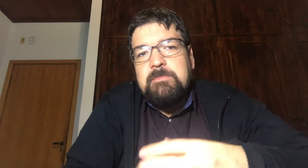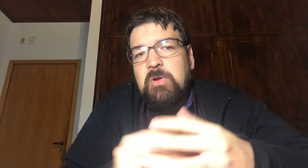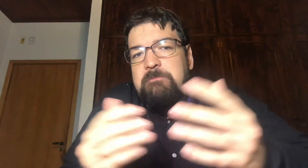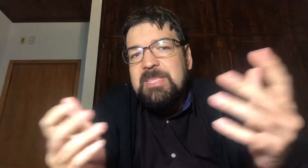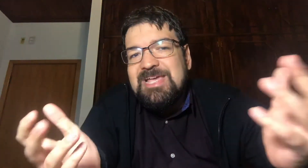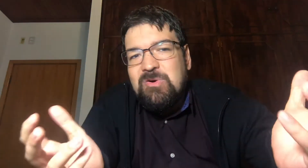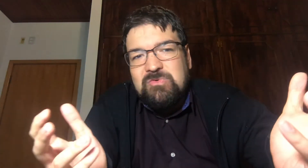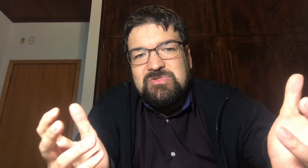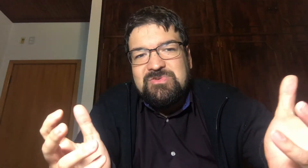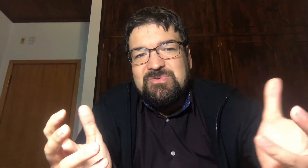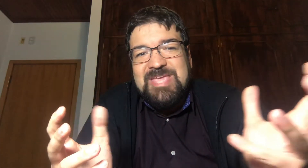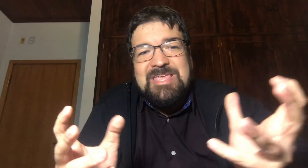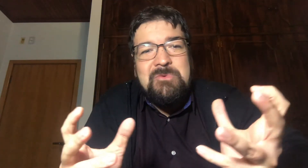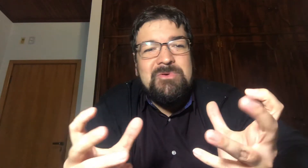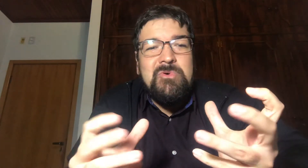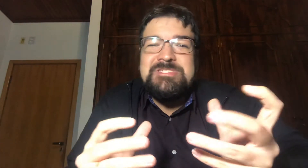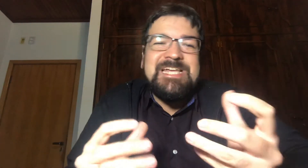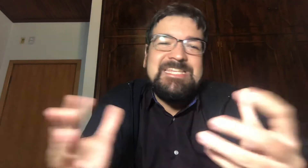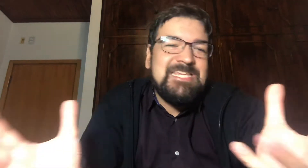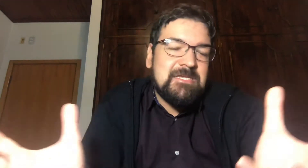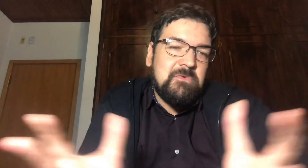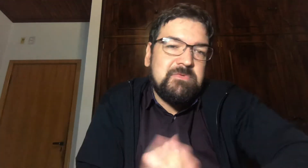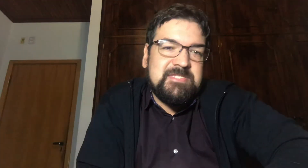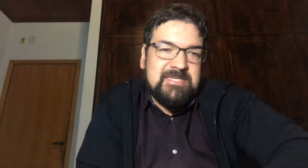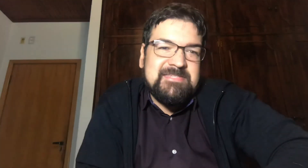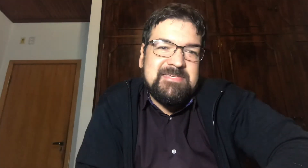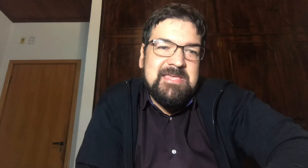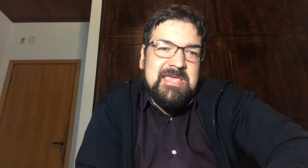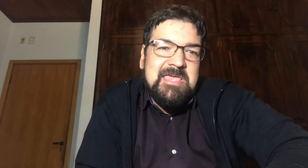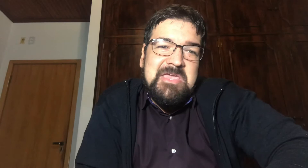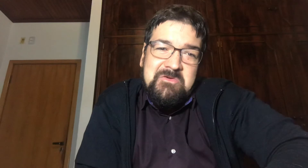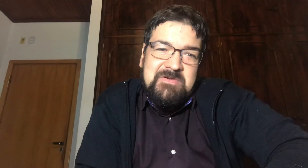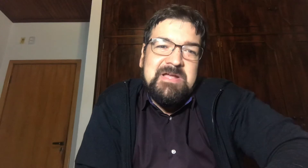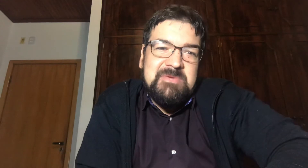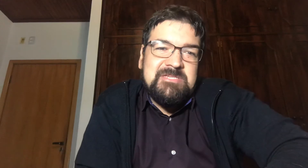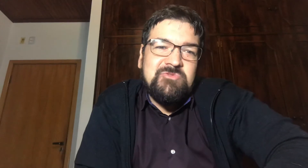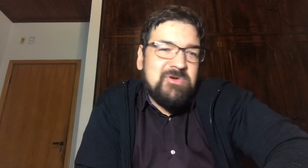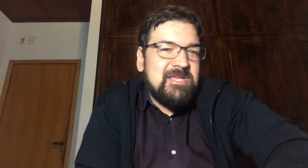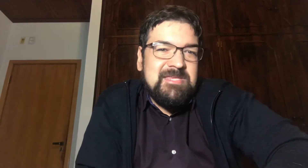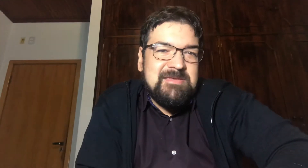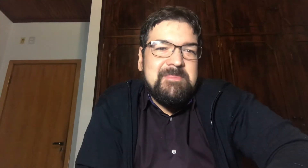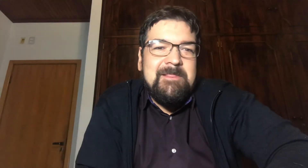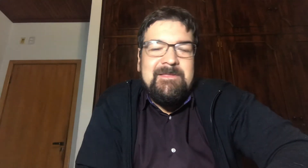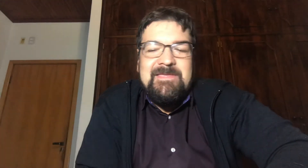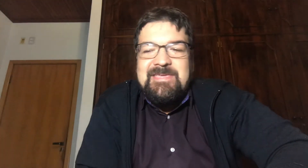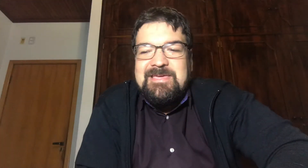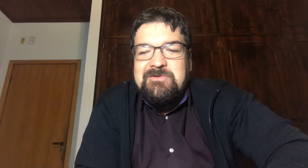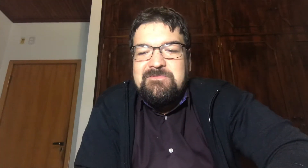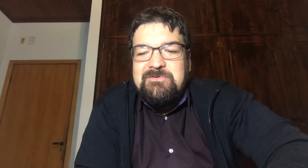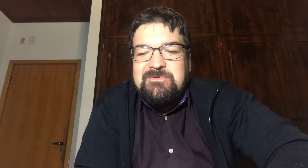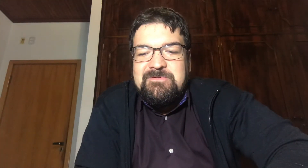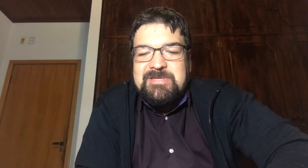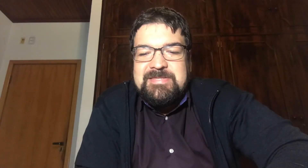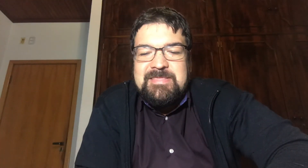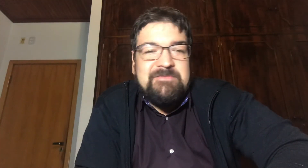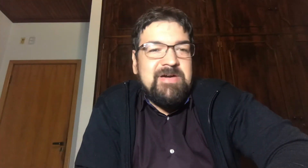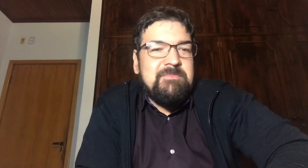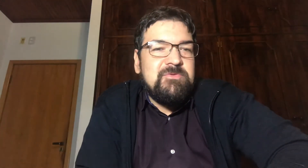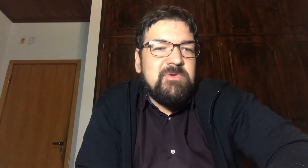a minha opinião O que eu gostaria que acontecesse Eu francamente adoraria E aí eu vou entrar na vibe Do meu